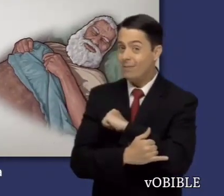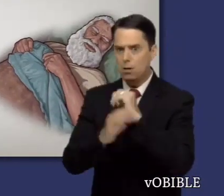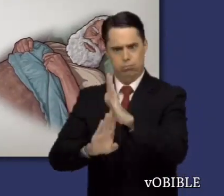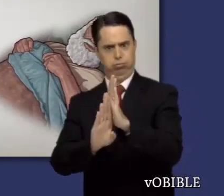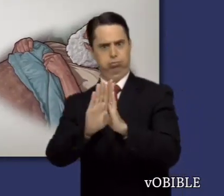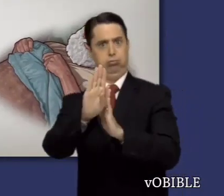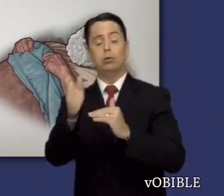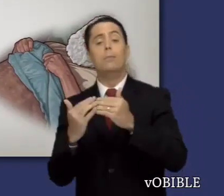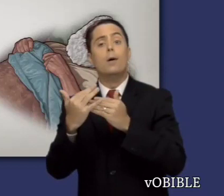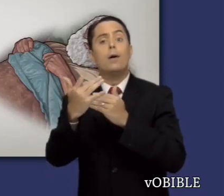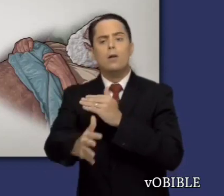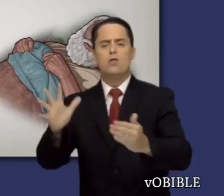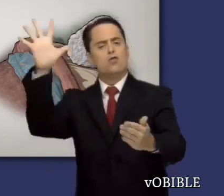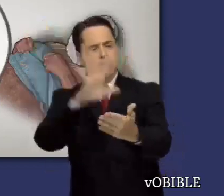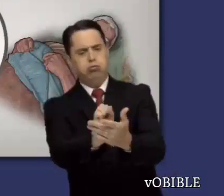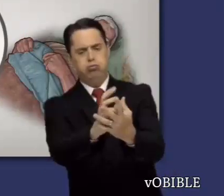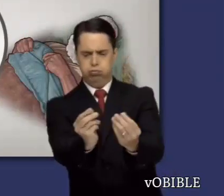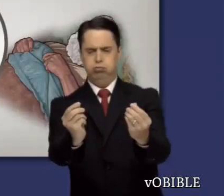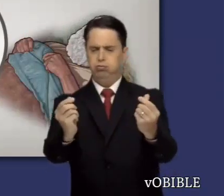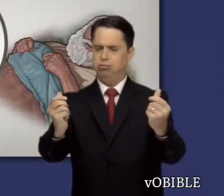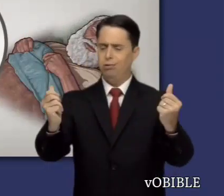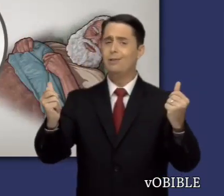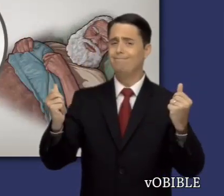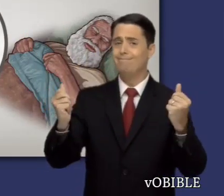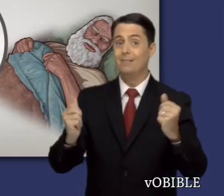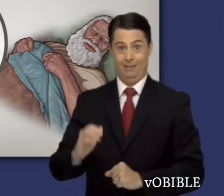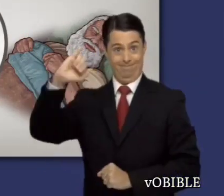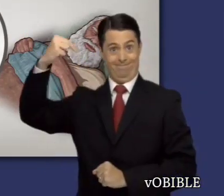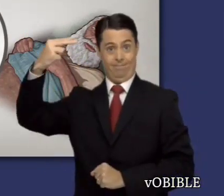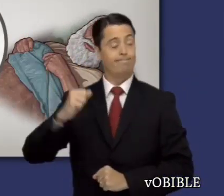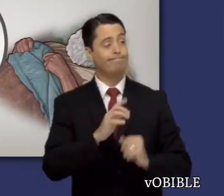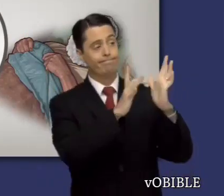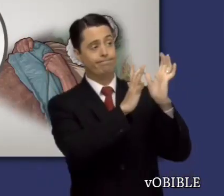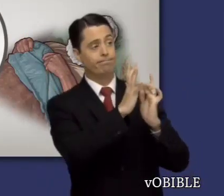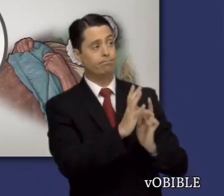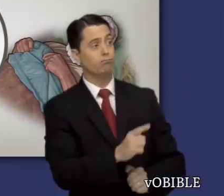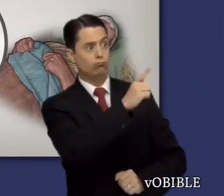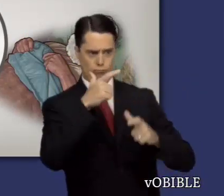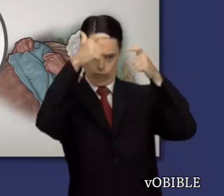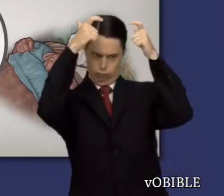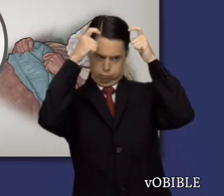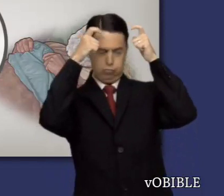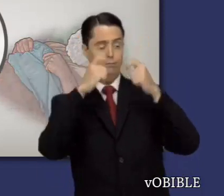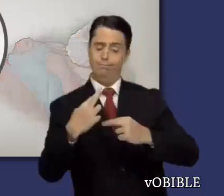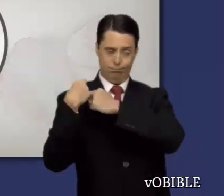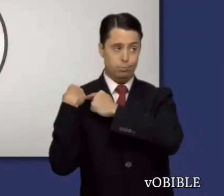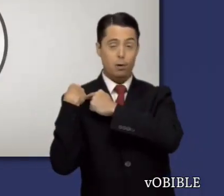Además, Jehová le da a su hijo un reino eterno que reemplazará a todos los gobiernos humanos.